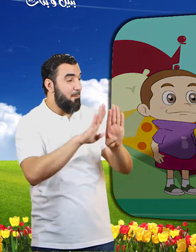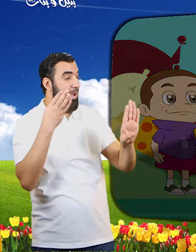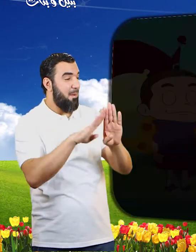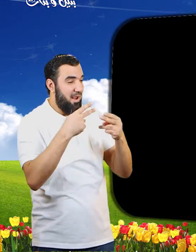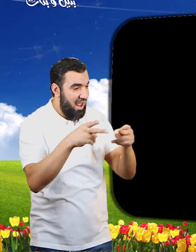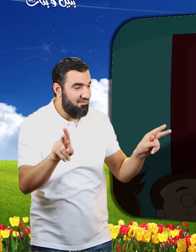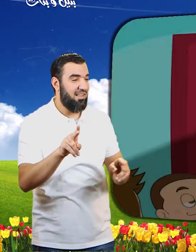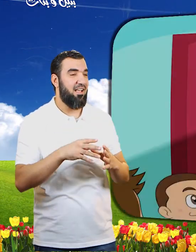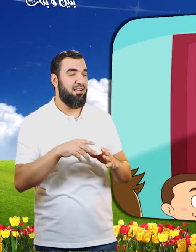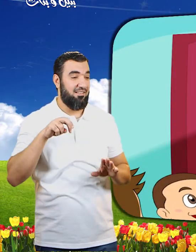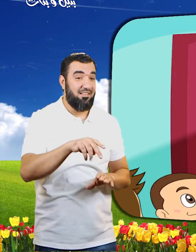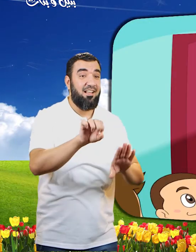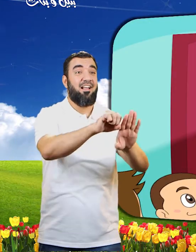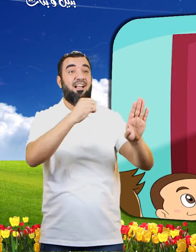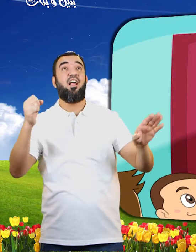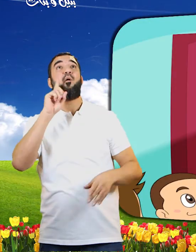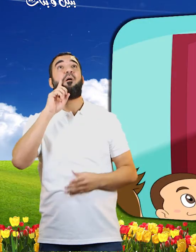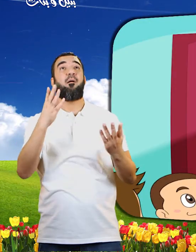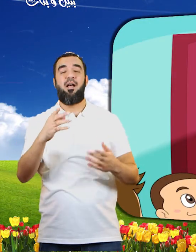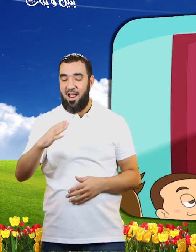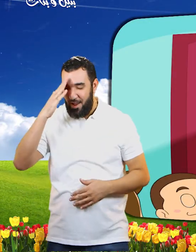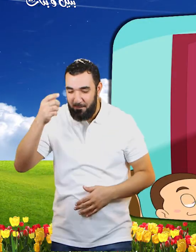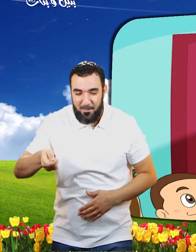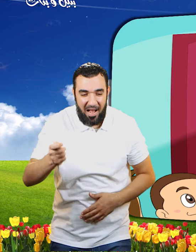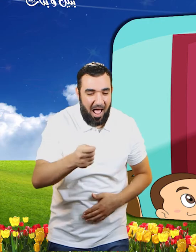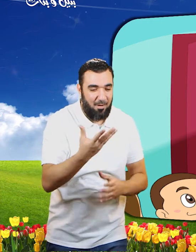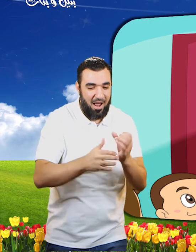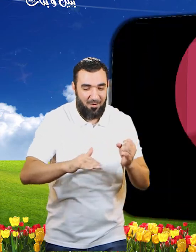أمي مرحبا يا صغاري